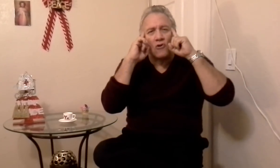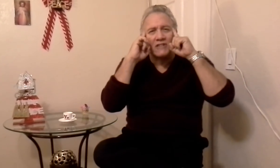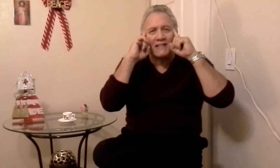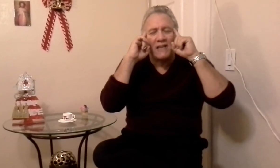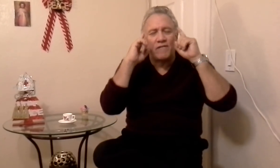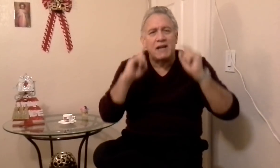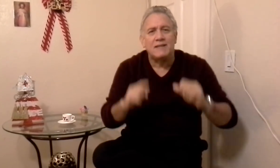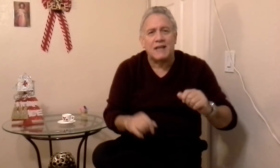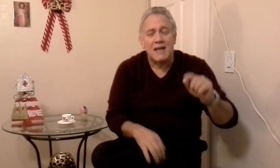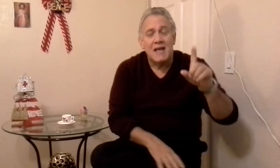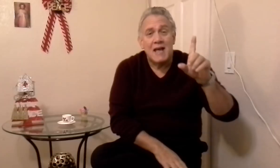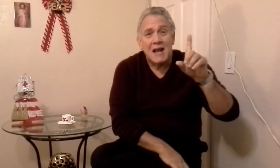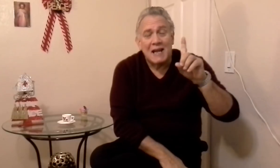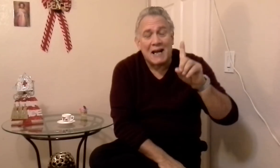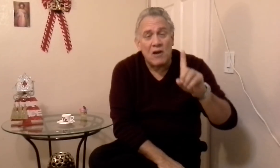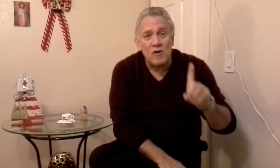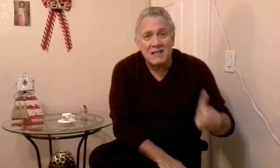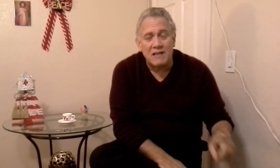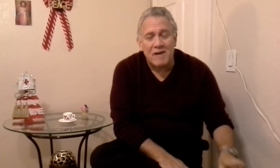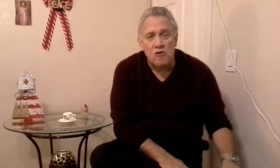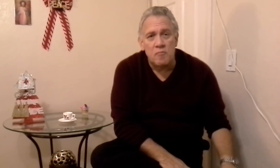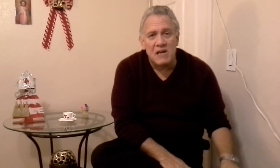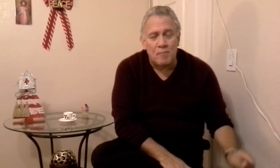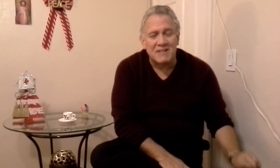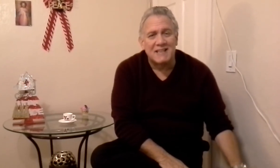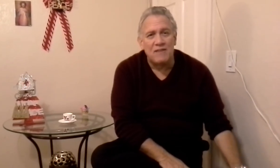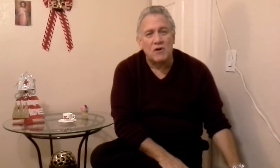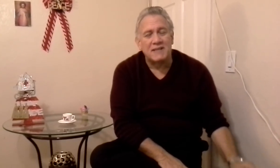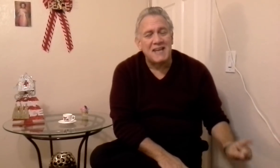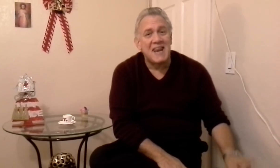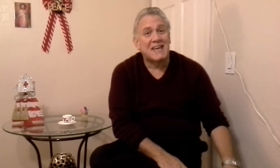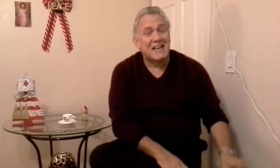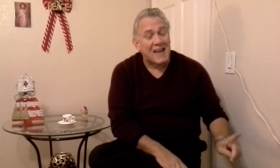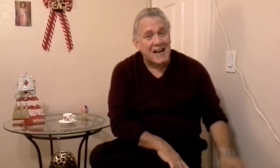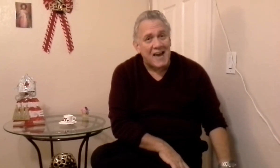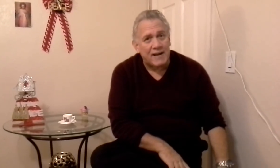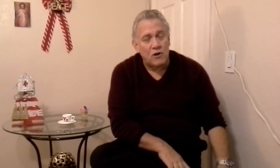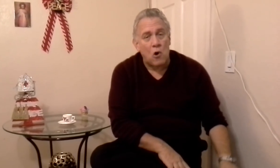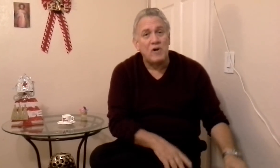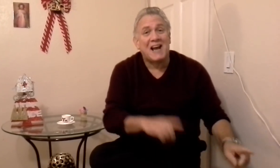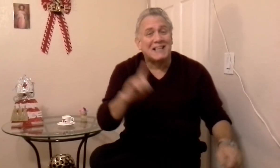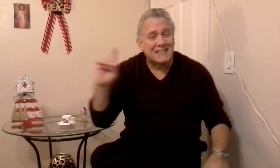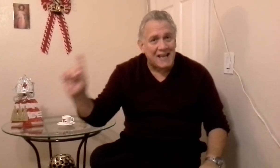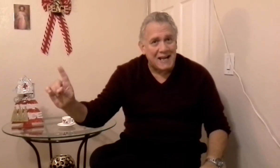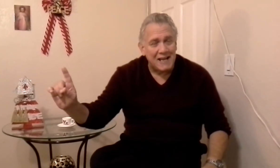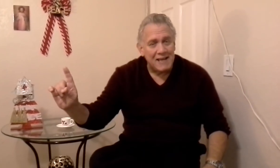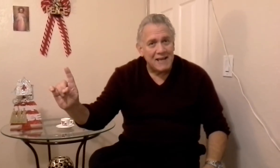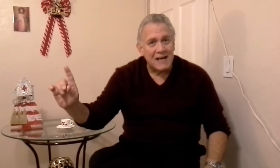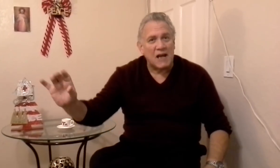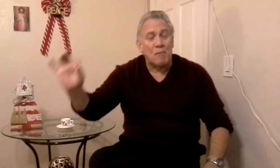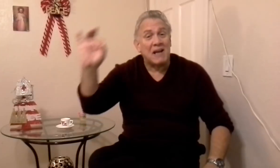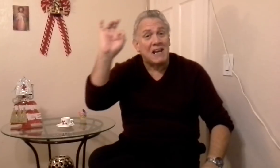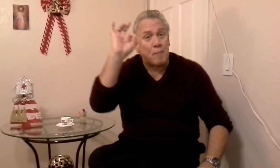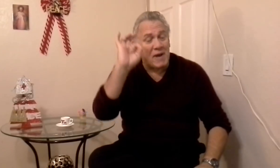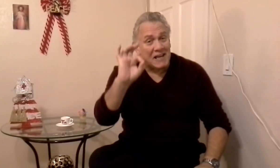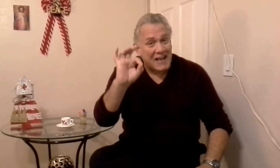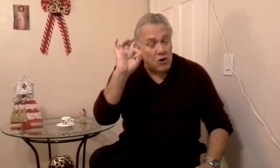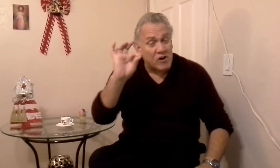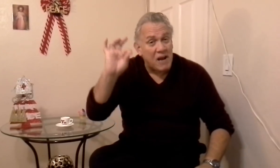cosas diferentes, la leona se va a dormir pensando que tiene que atacar a una gasell, la que corra